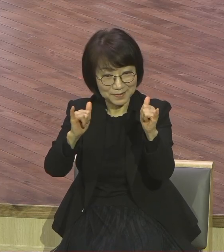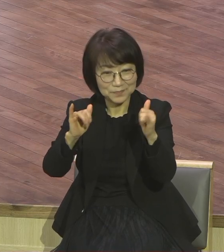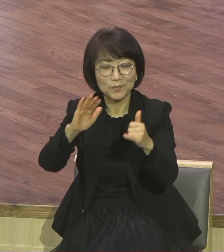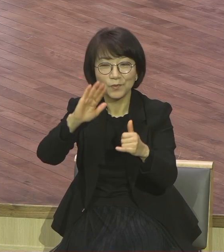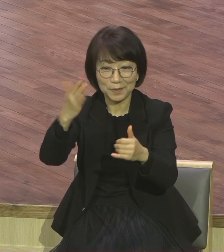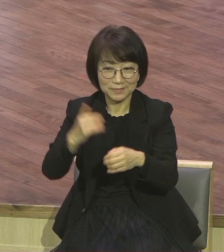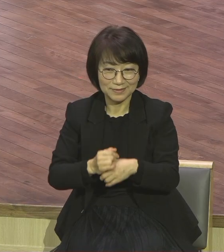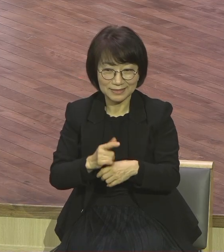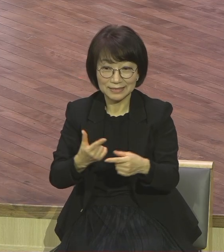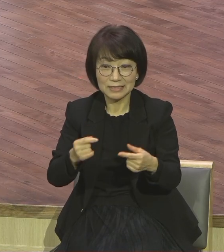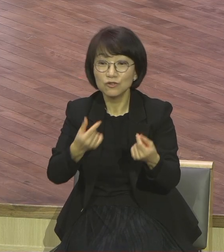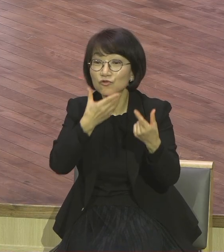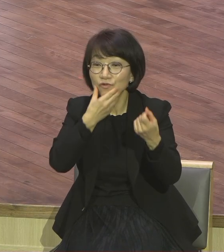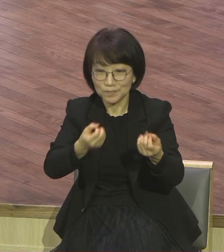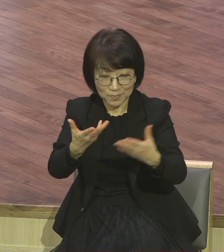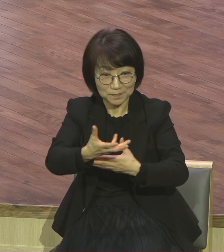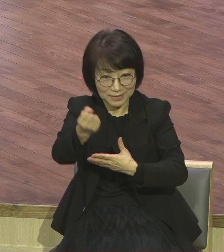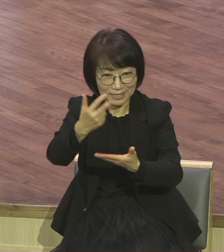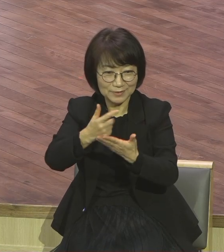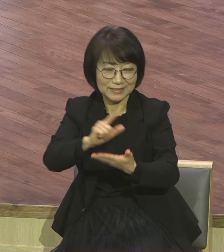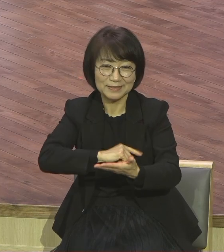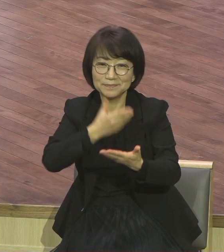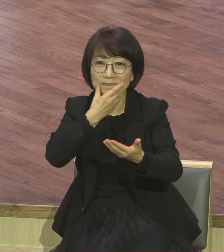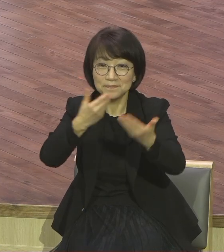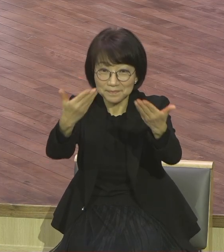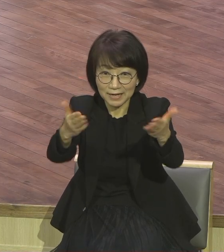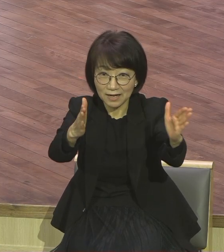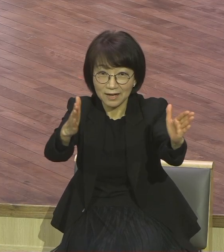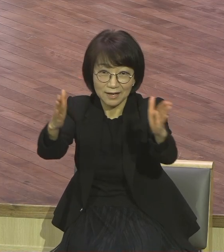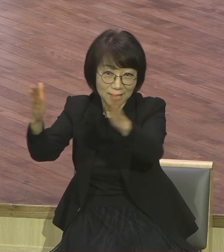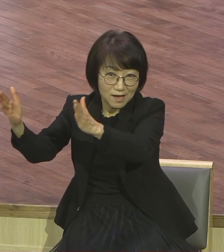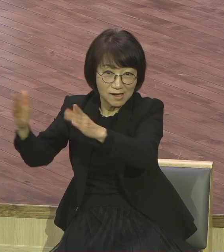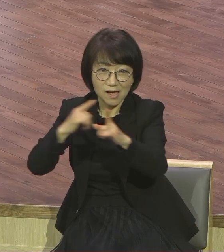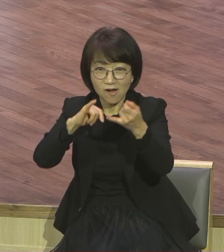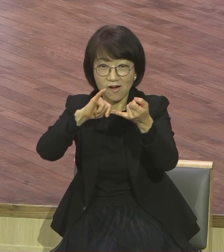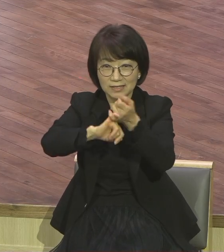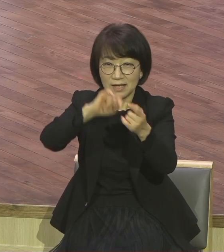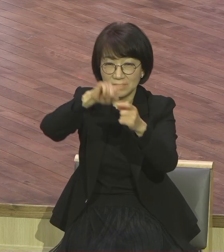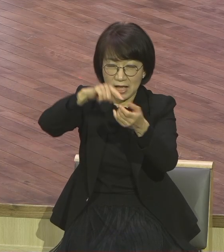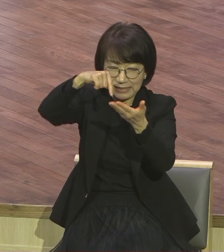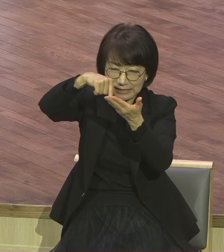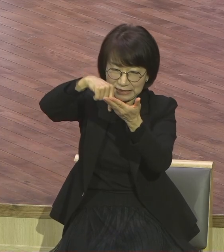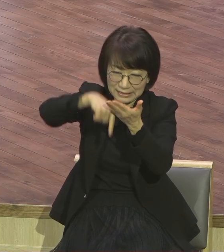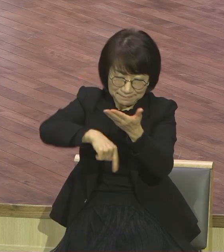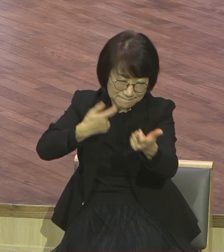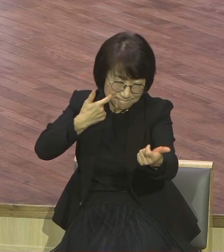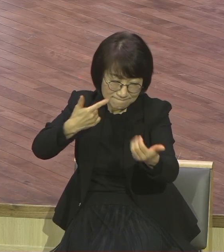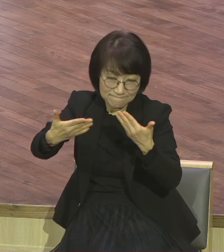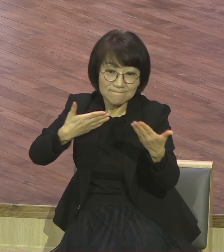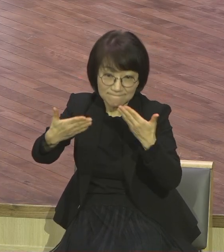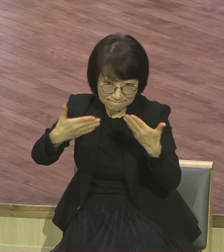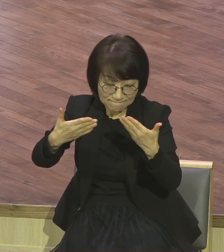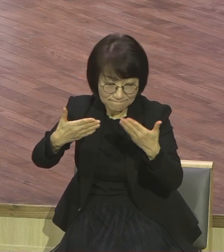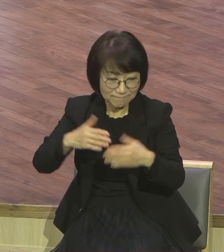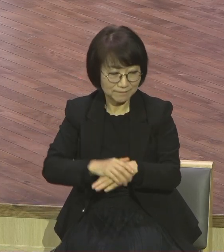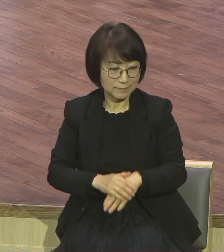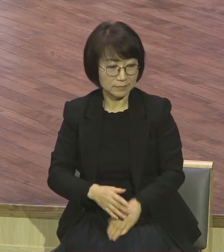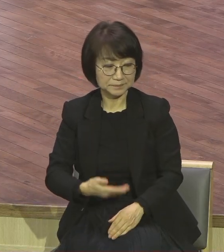축복합니다. 두 번째로 은약적 깊이입니다. 5절의 실절입니다. 제자들이 건너편으로 갈 시에 떡